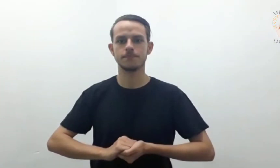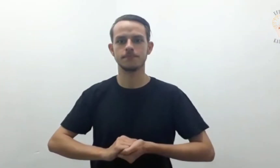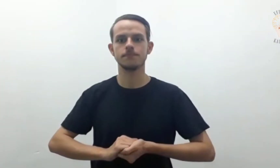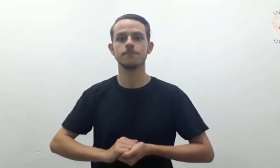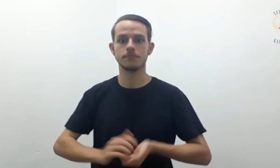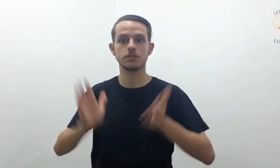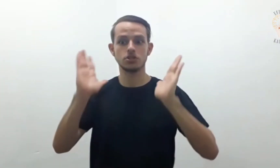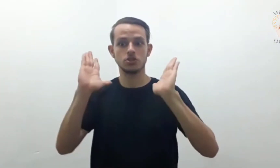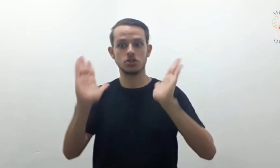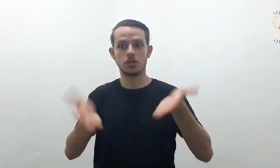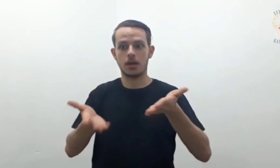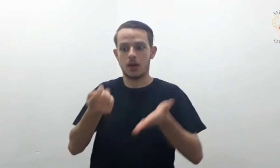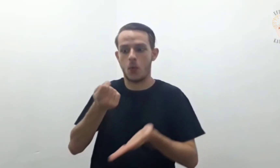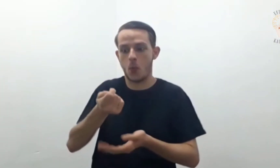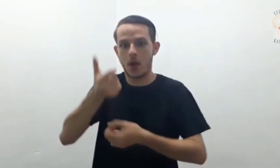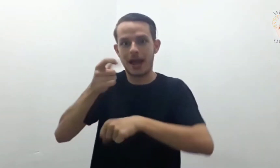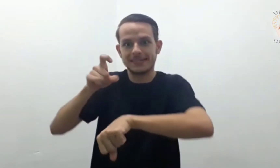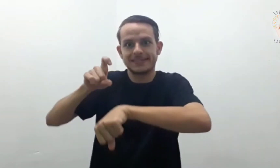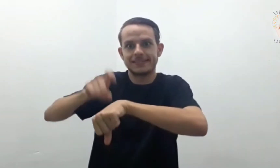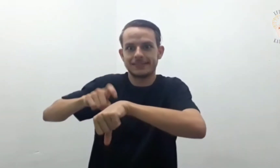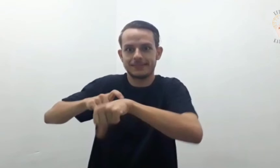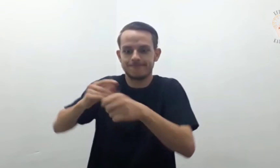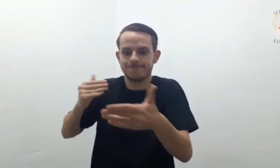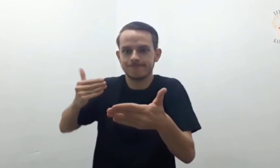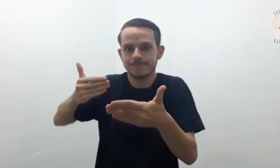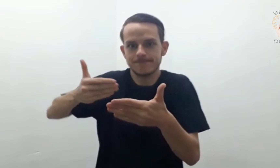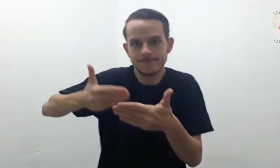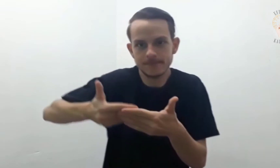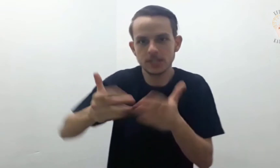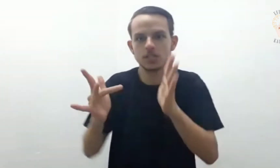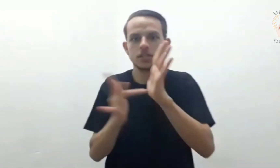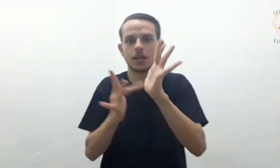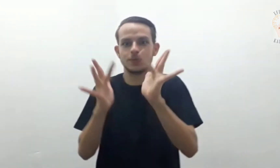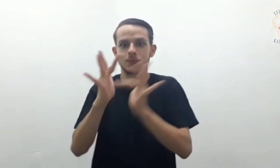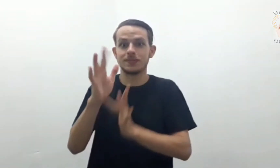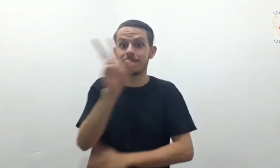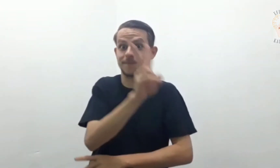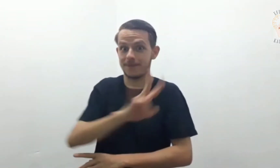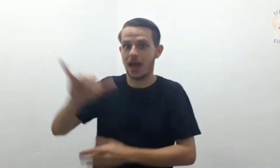Estava chegando o tempo de Jesus ser levado para o céu.